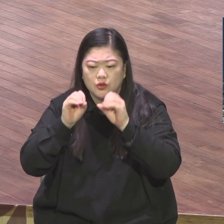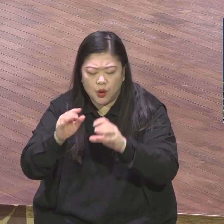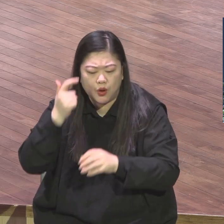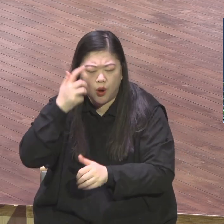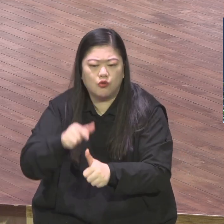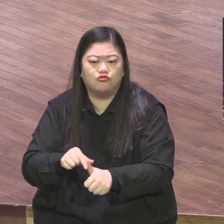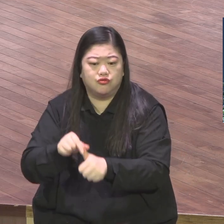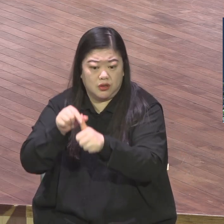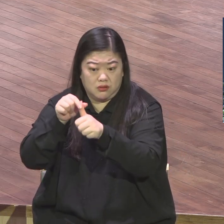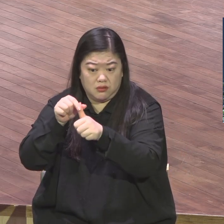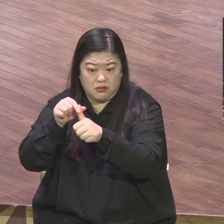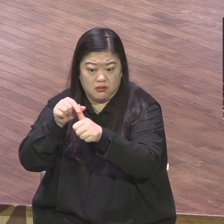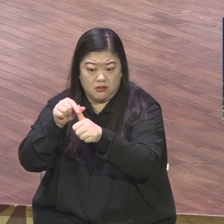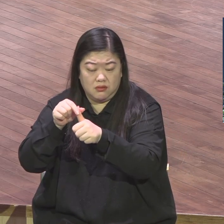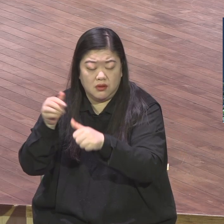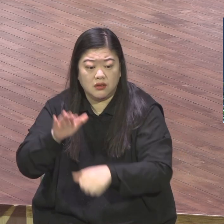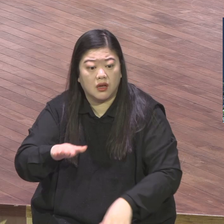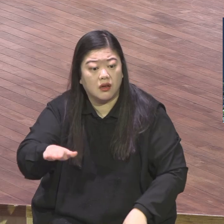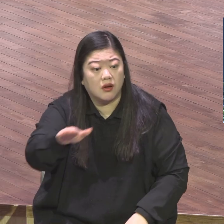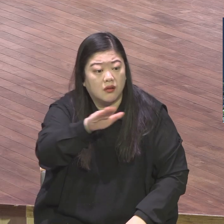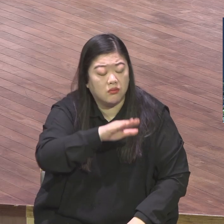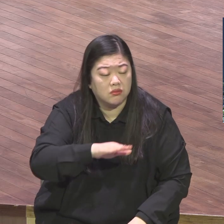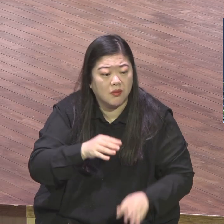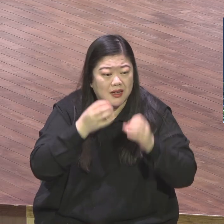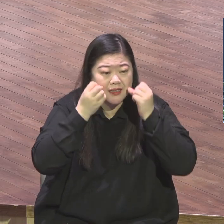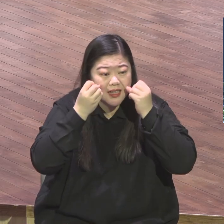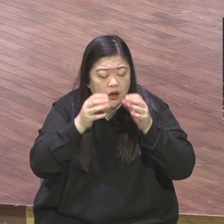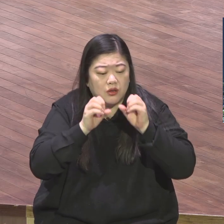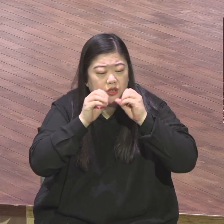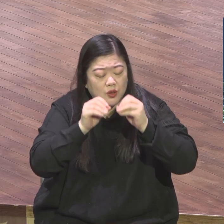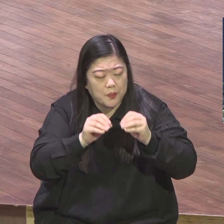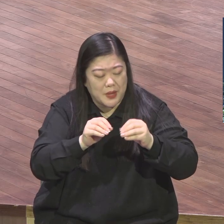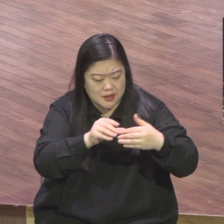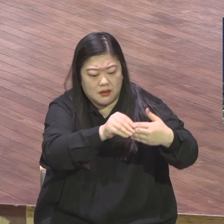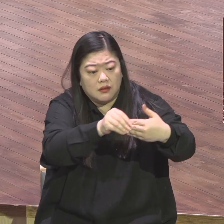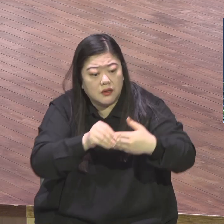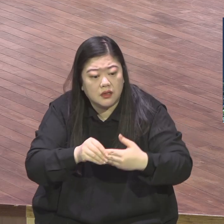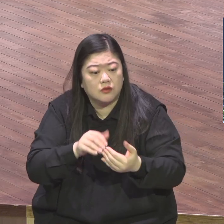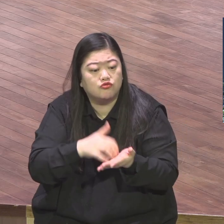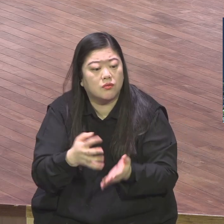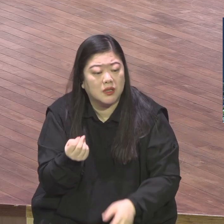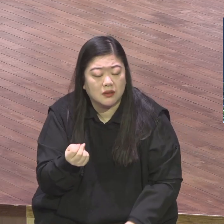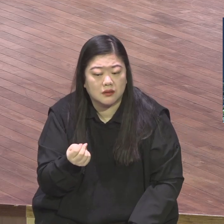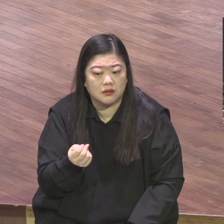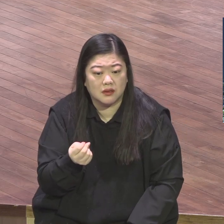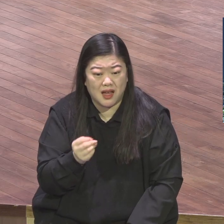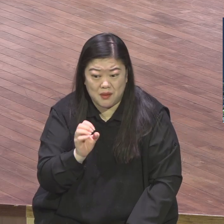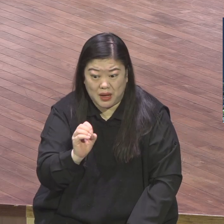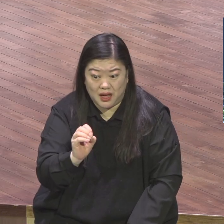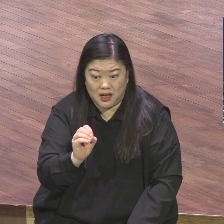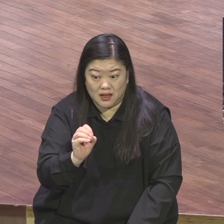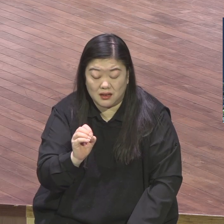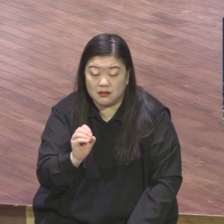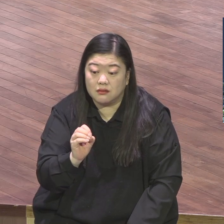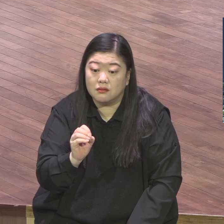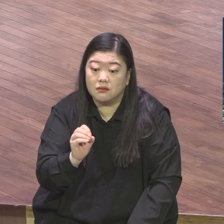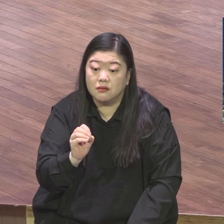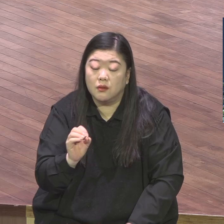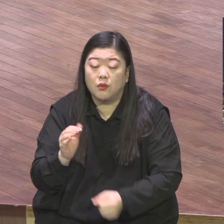무슨 관심이 있겠냐고 하나님 앞에 하나님과 연줄이 하나님의 소원이 생명구원인데 거기에 포커스가 없다고 하면 그것 때문에